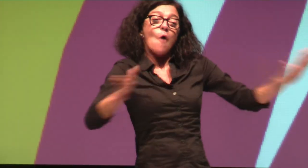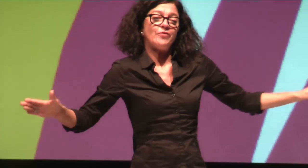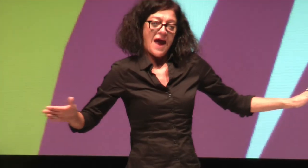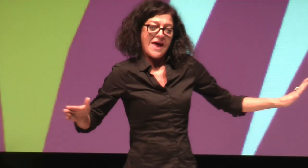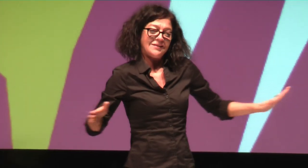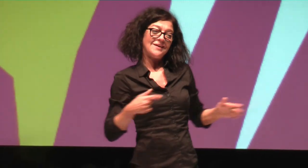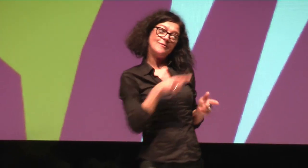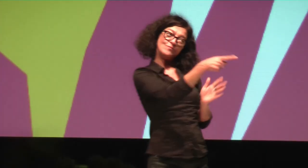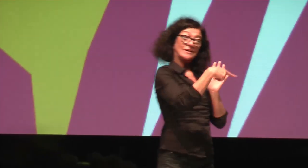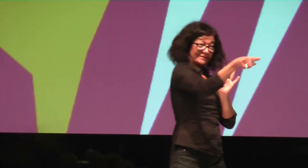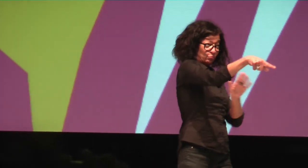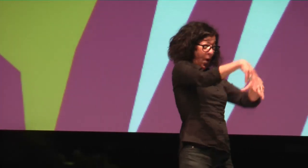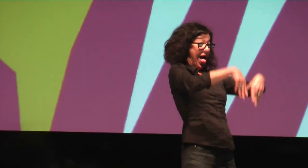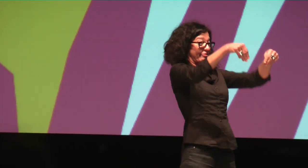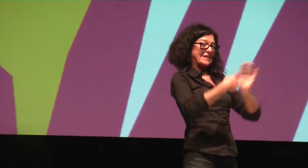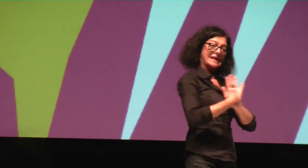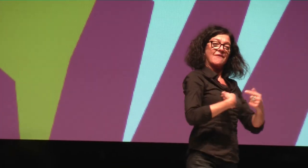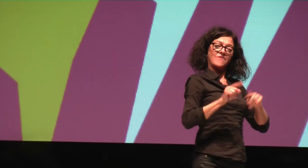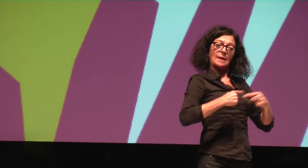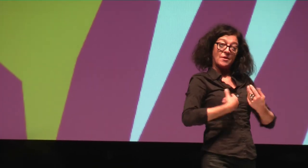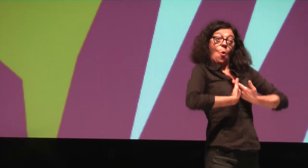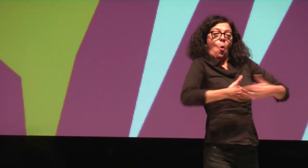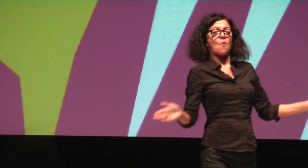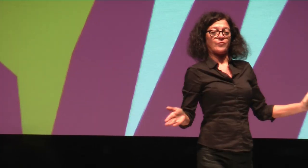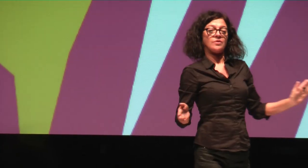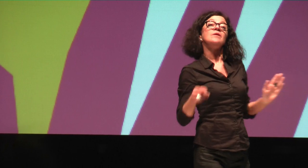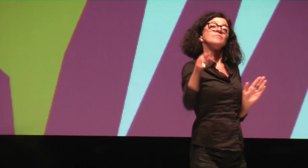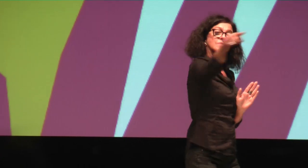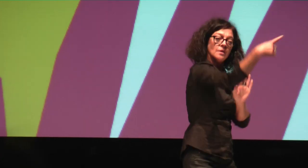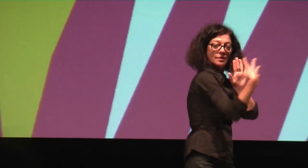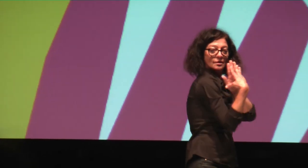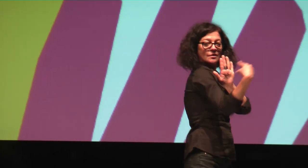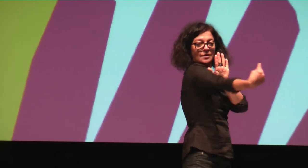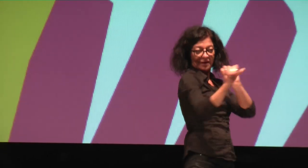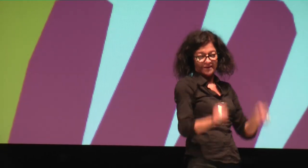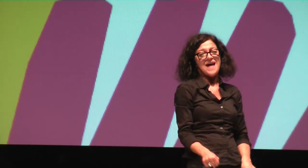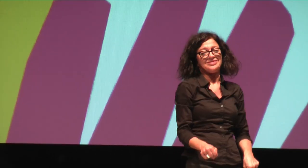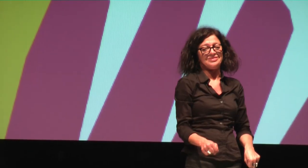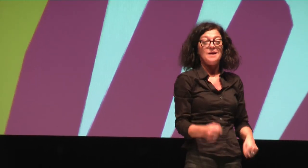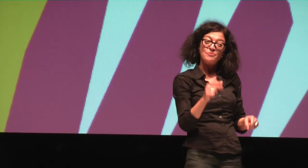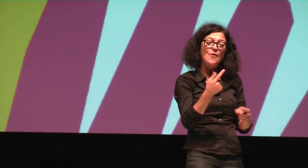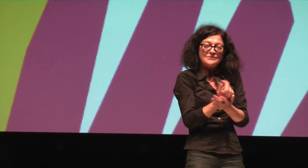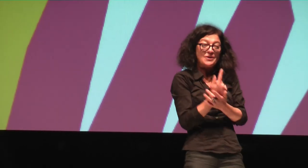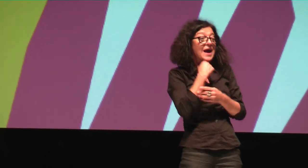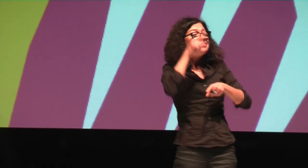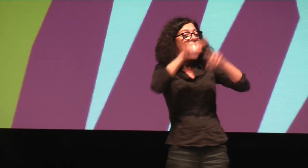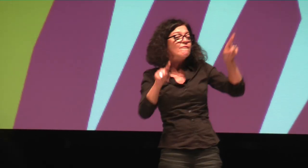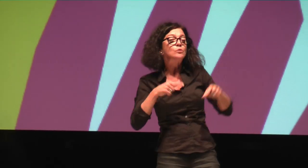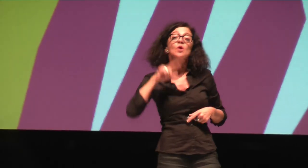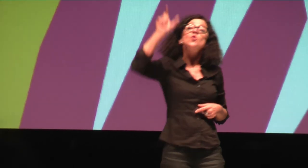die Offenheit. Es ist ganz wichtig, dass man am Anfang zeigt, ich bin offen, denn dann können die Menschen um mich herum